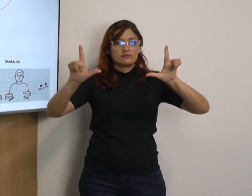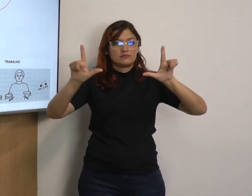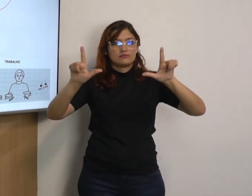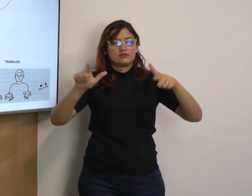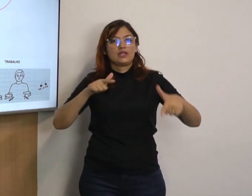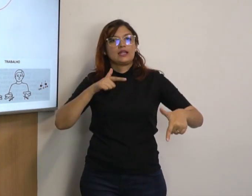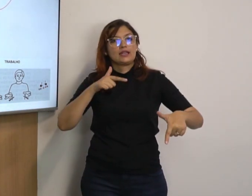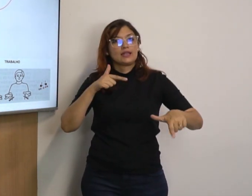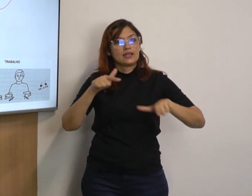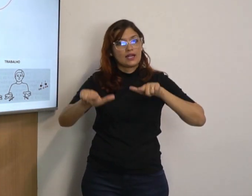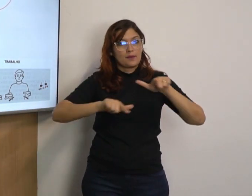E trabalho.